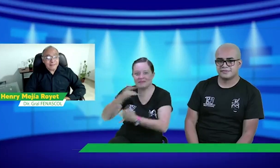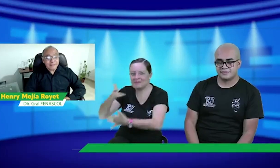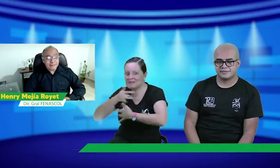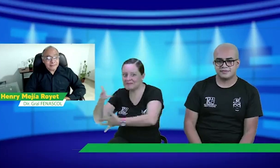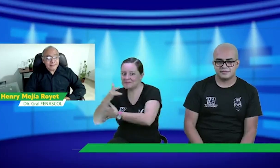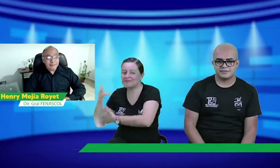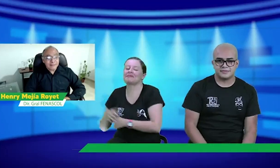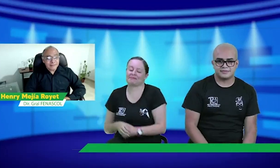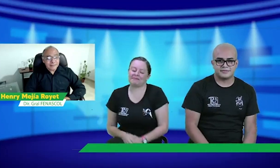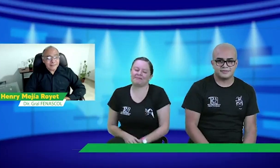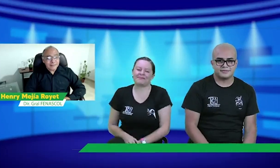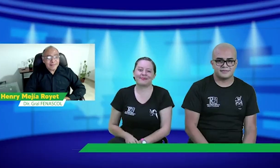nuestro negocio, hemos podido ayudarles.